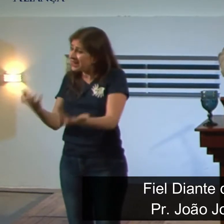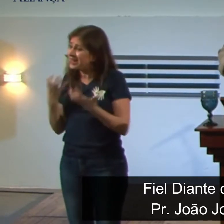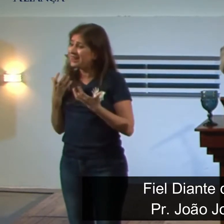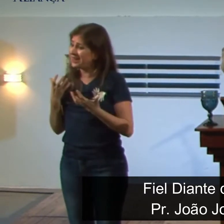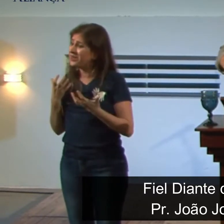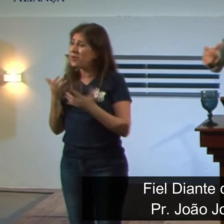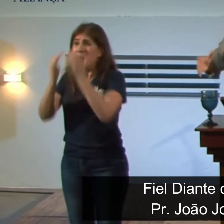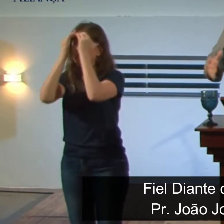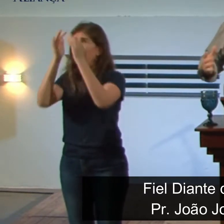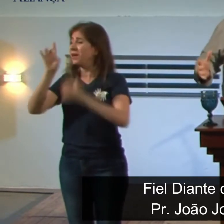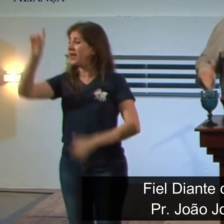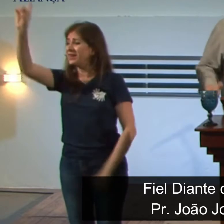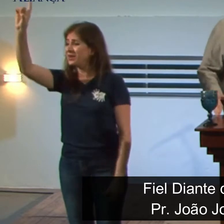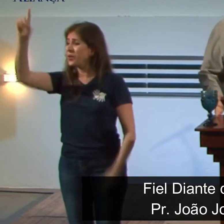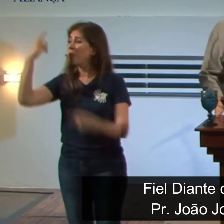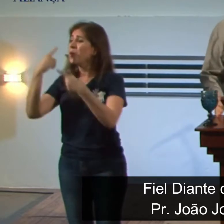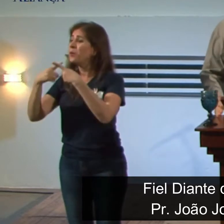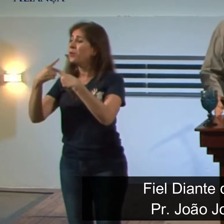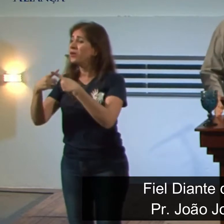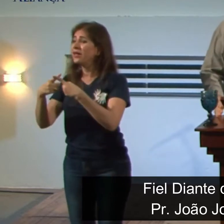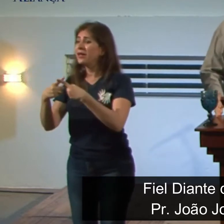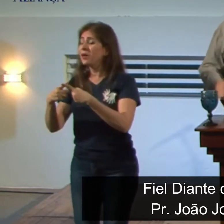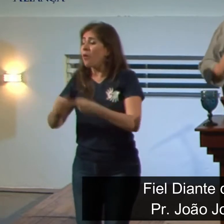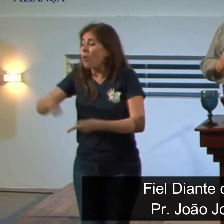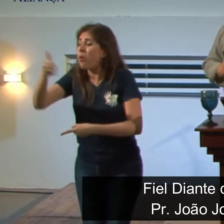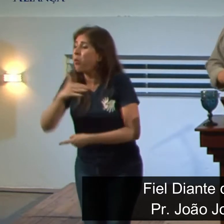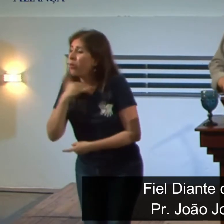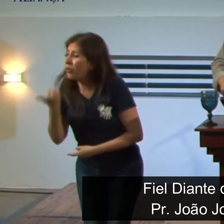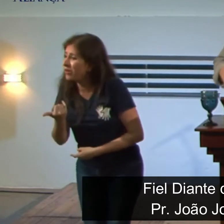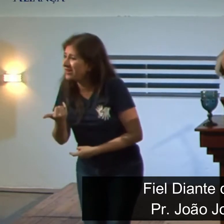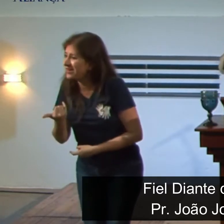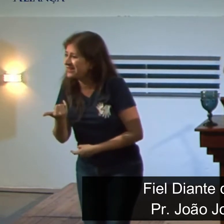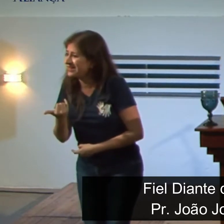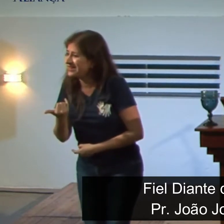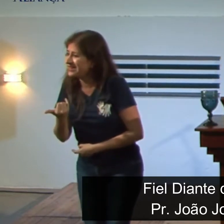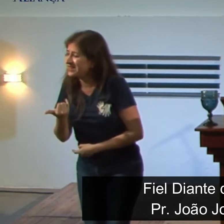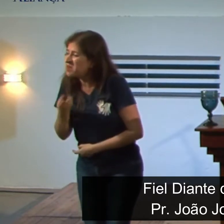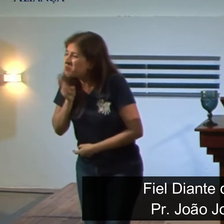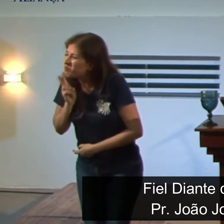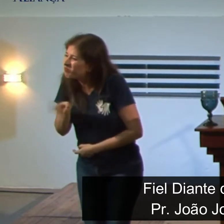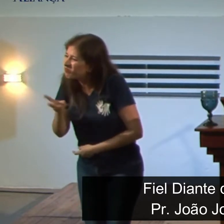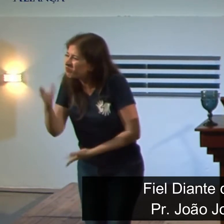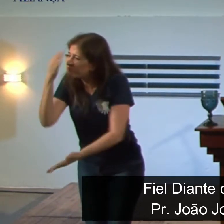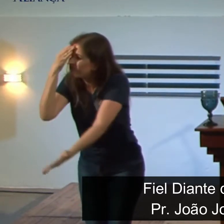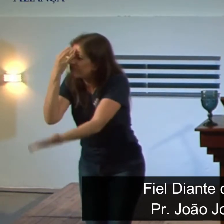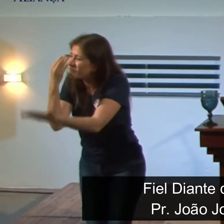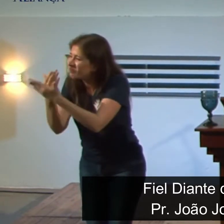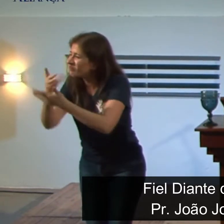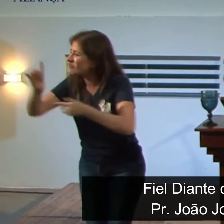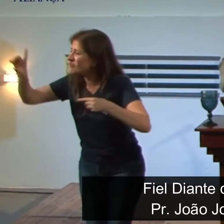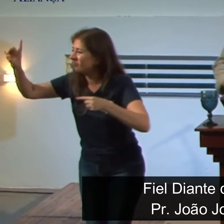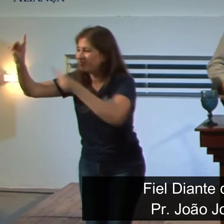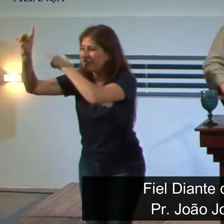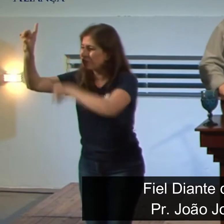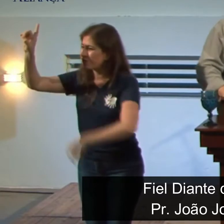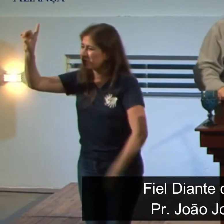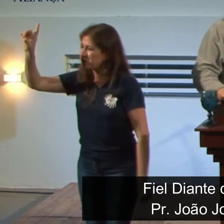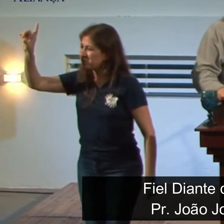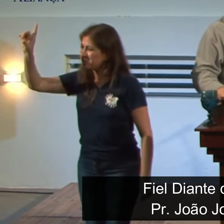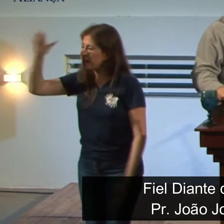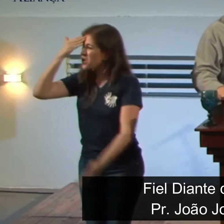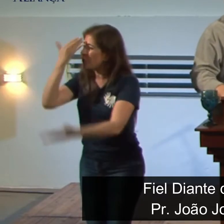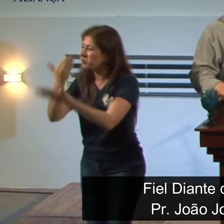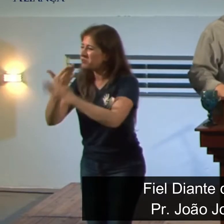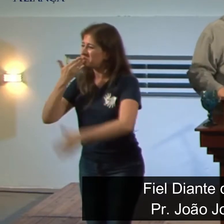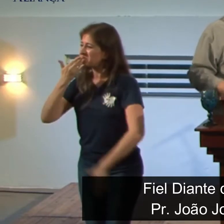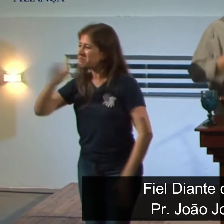exemplos de estar face a face com a morte, mas eles continuaram confiando no seu Deus, confiando nas